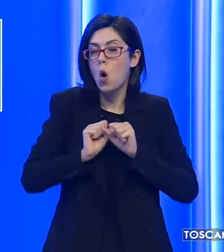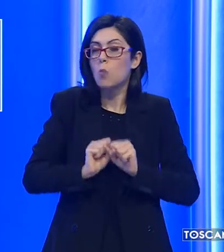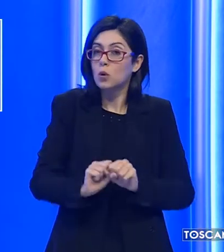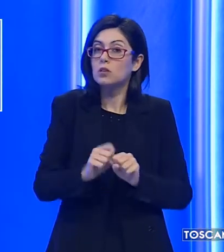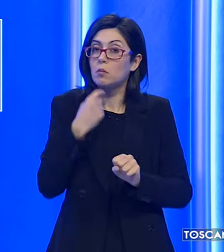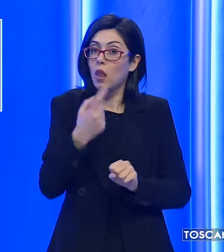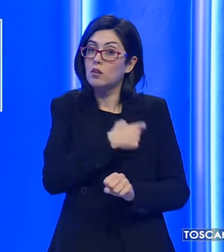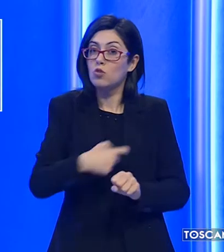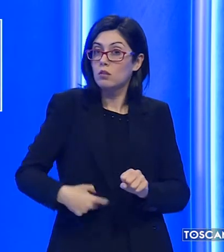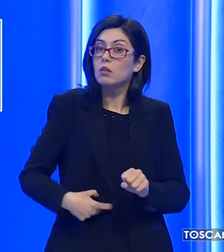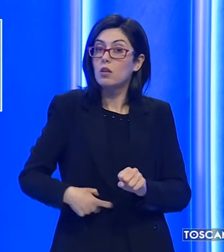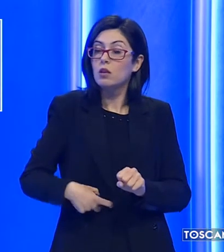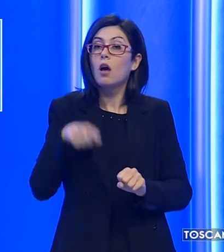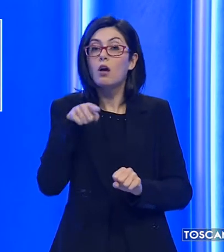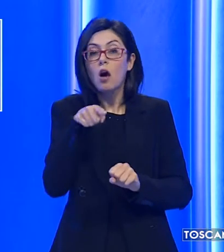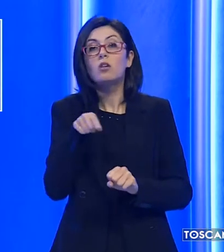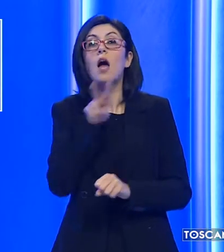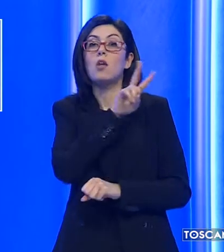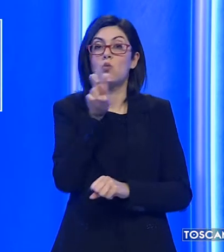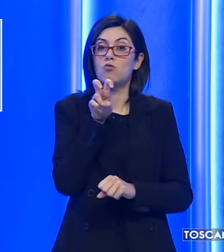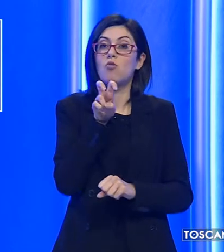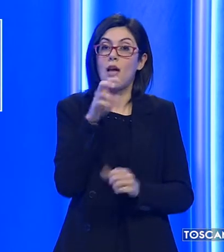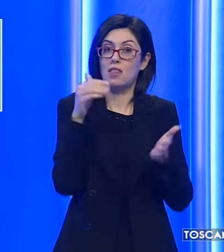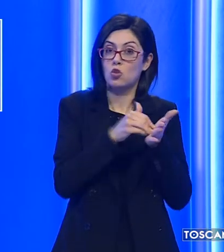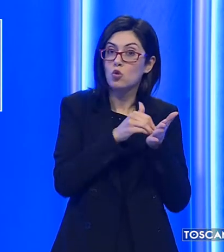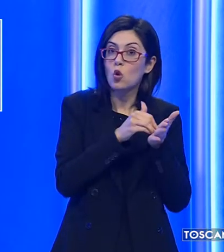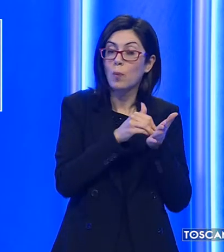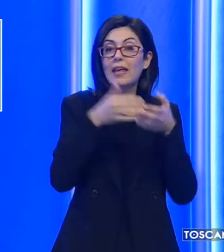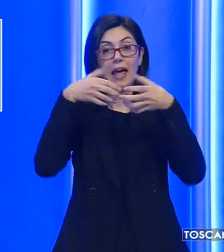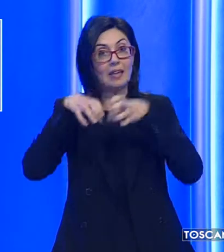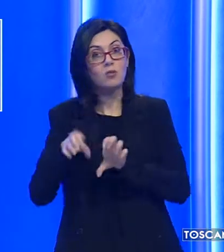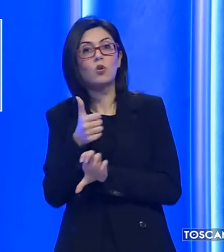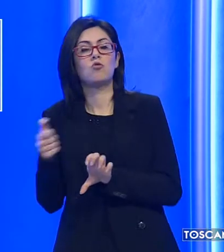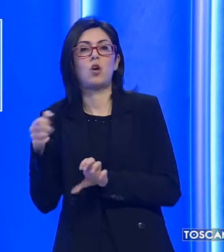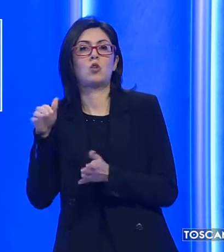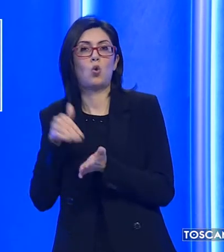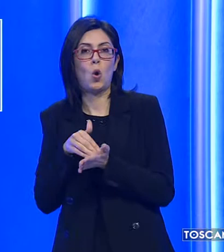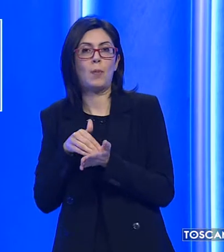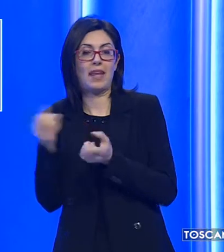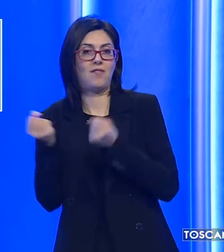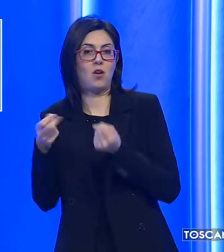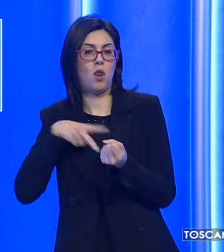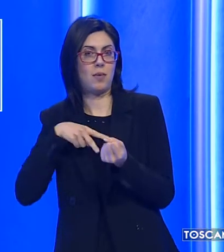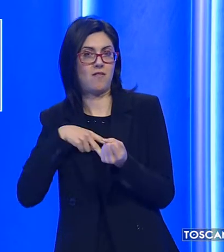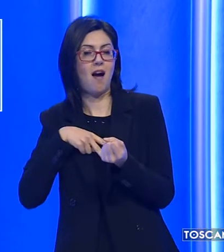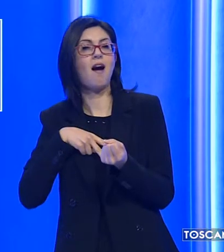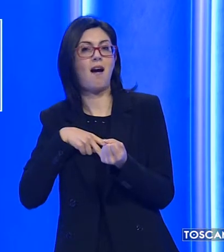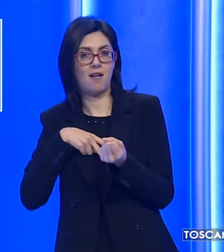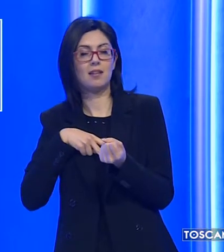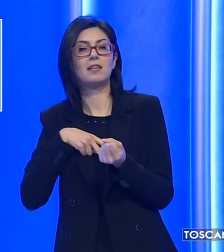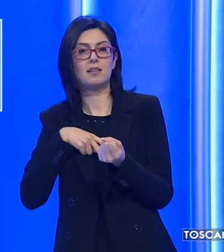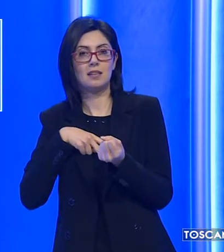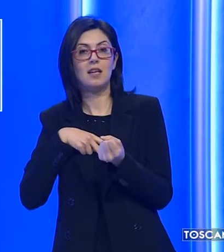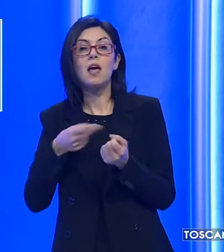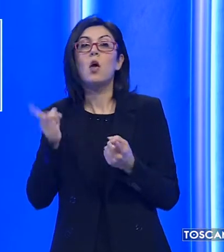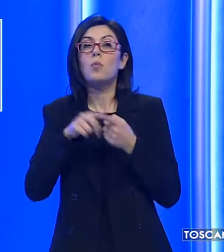il sindaco, questo modo ridurre da 200.000 a 100.000 i veicoli privati e